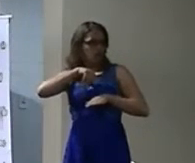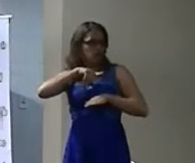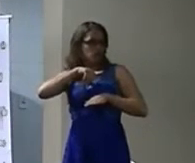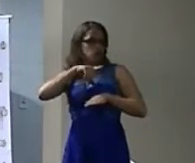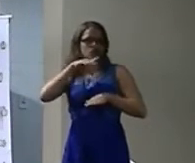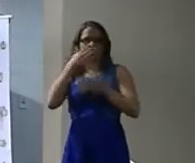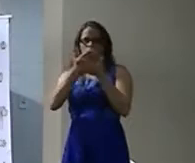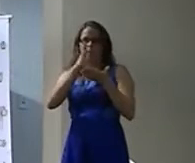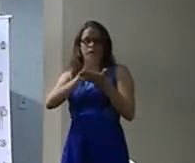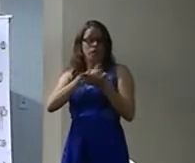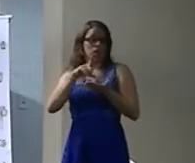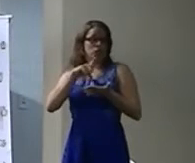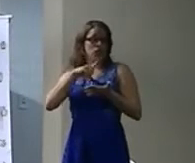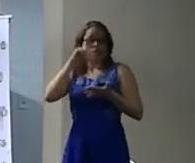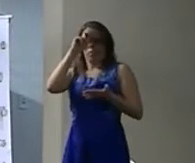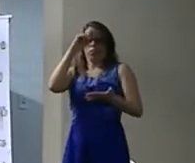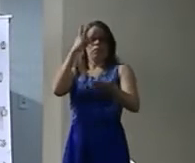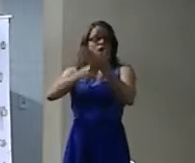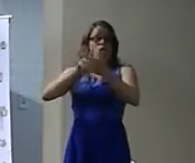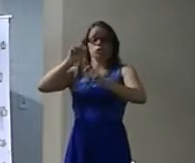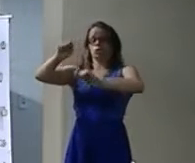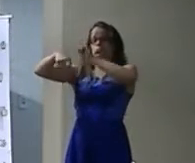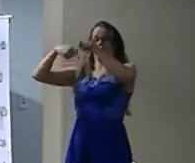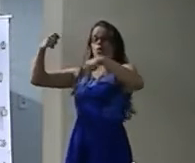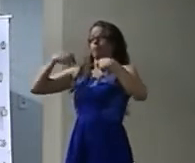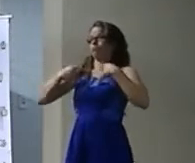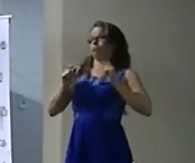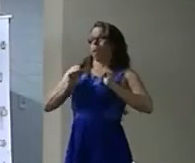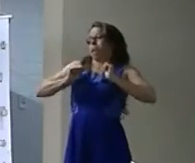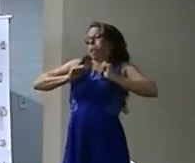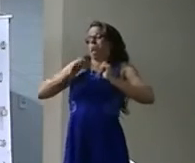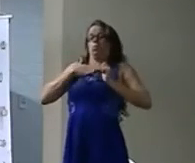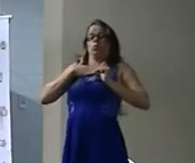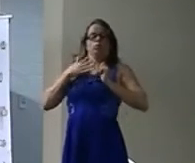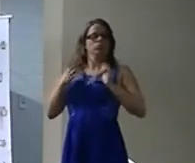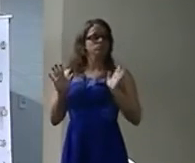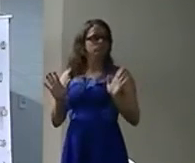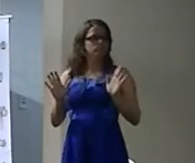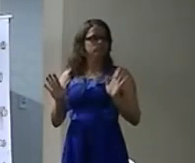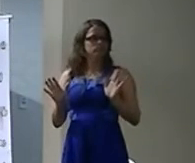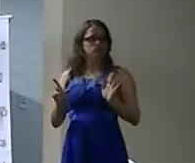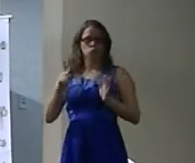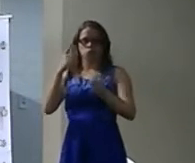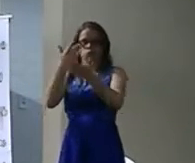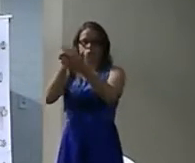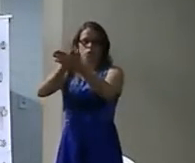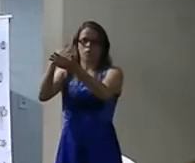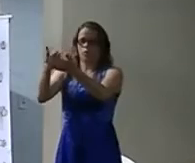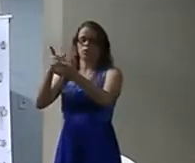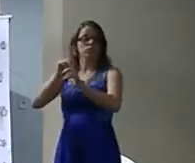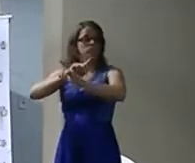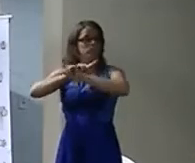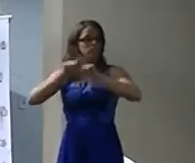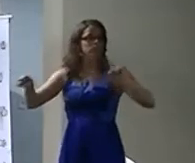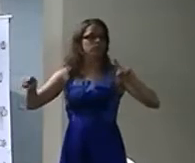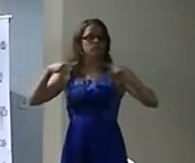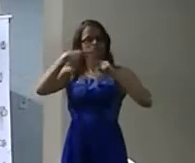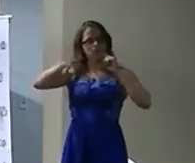Tem que começar A questionar E dar freio Mas na mão do intérprete Tudo pode Porque consulta também Tudo pode Não Tem que ter